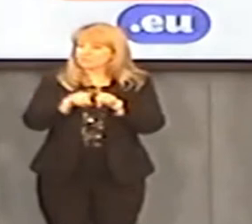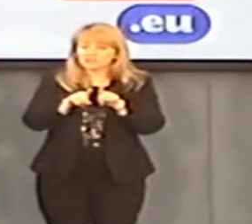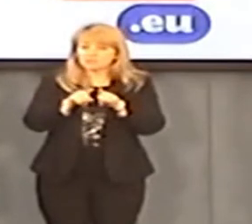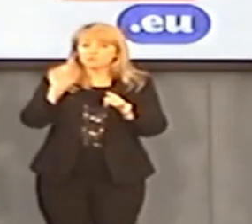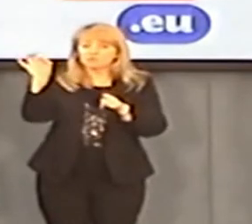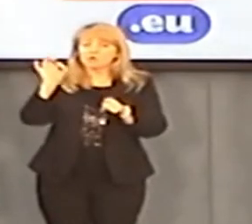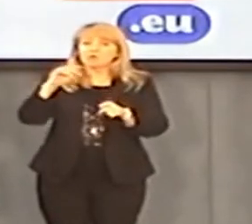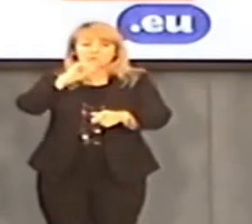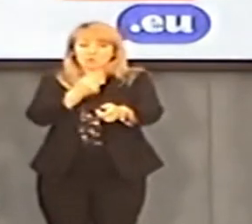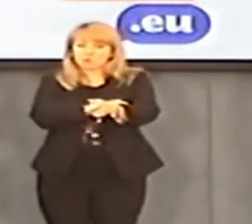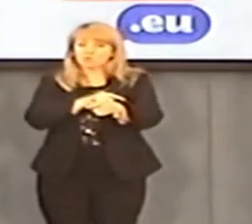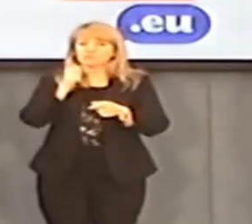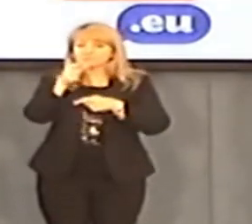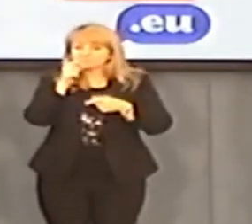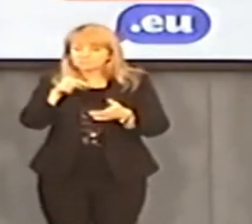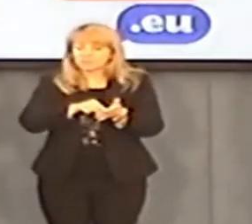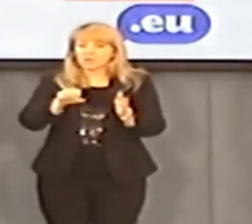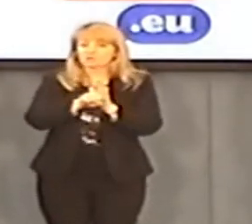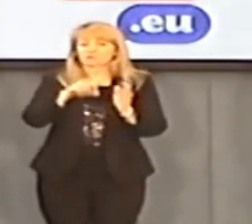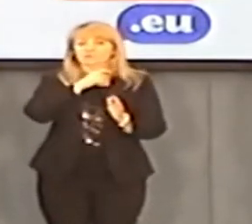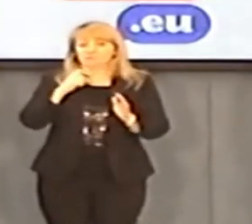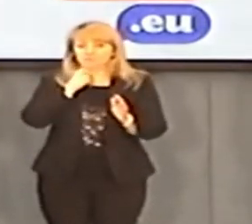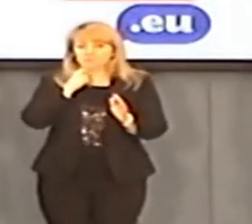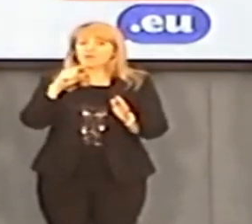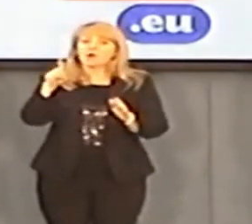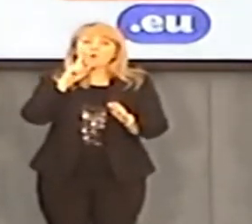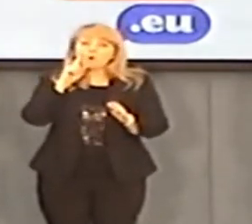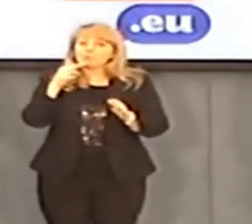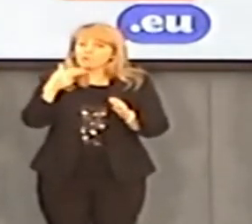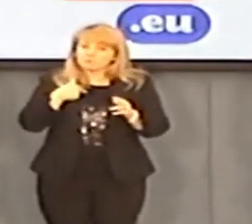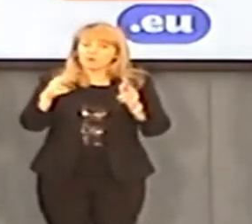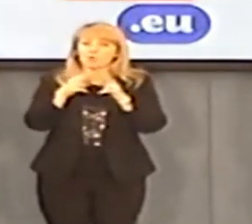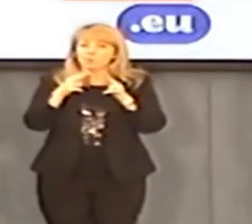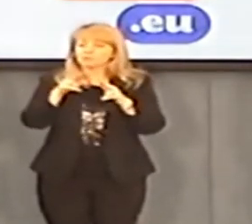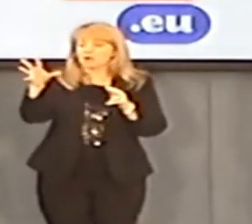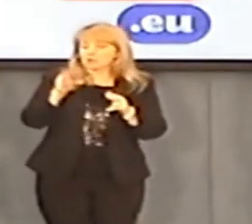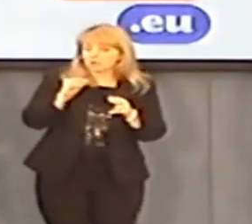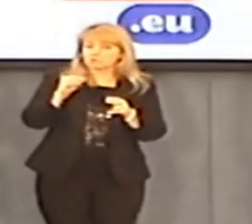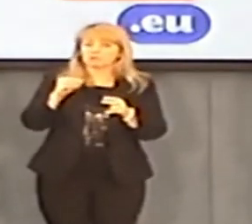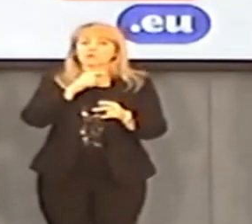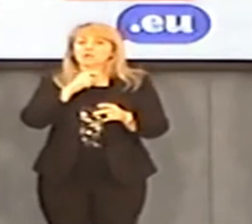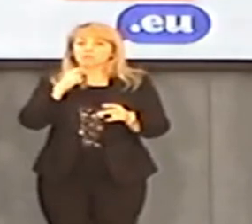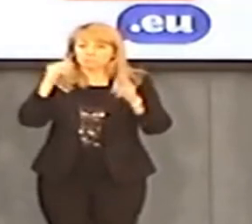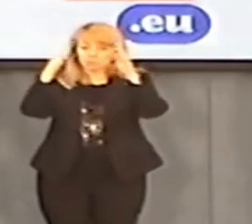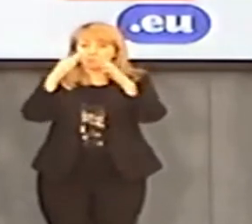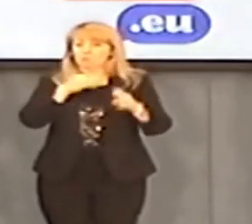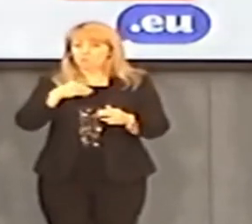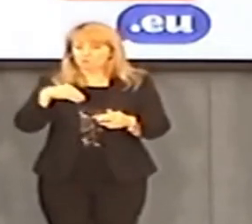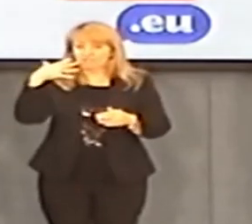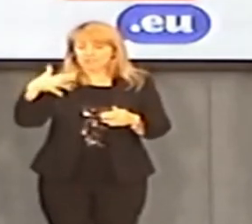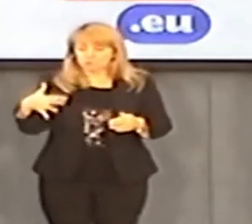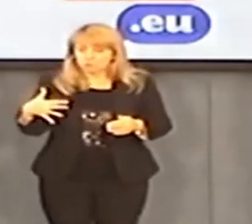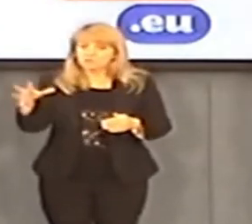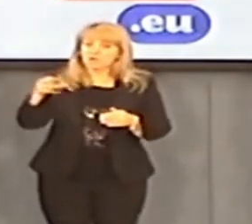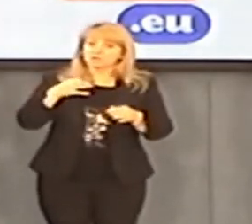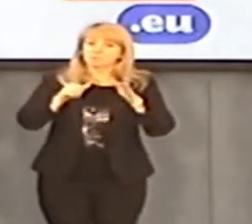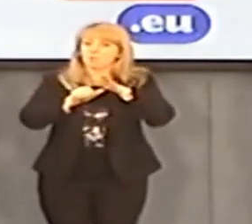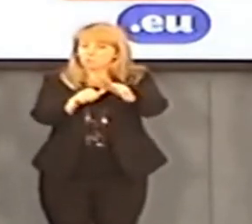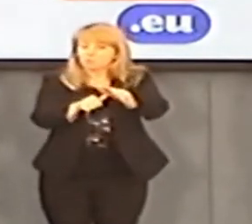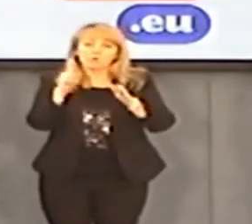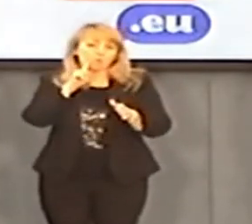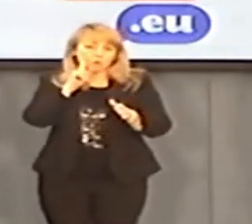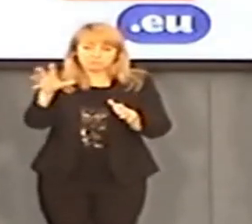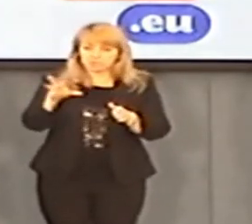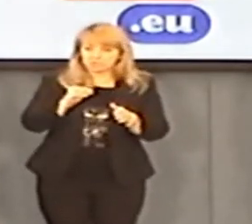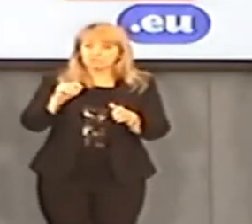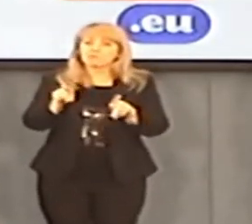zeznający w dominikańskiej prokuraturze. Reyes przyznał, że miał stosunki seksualne z Wesołowskim, a także przyprowadzał mu